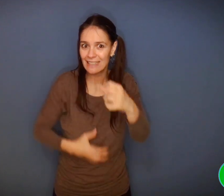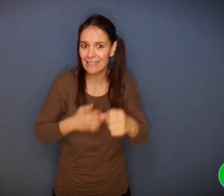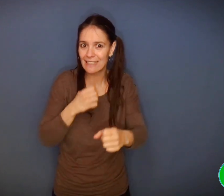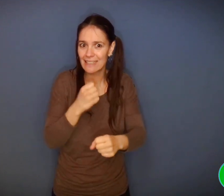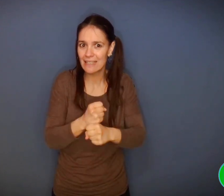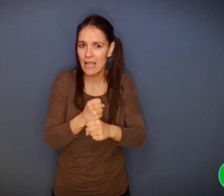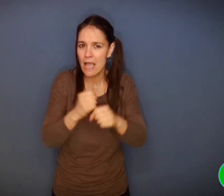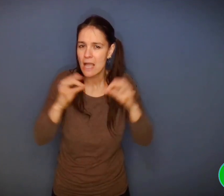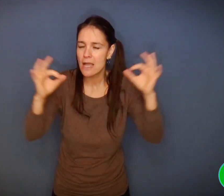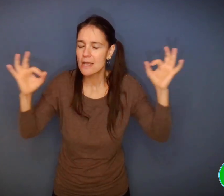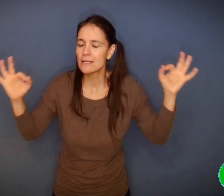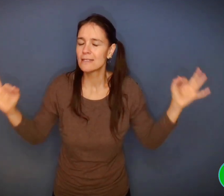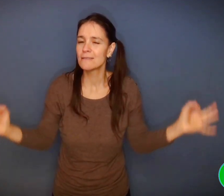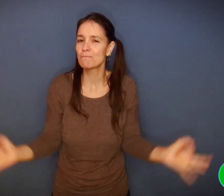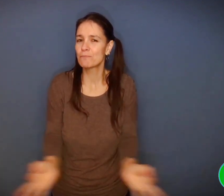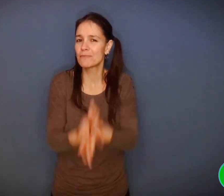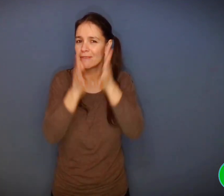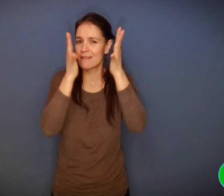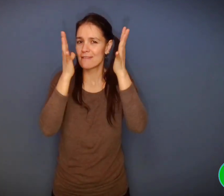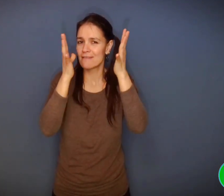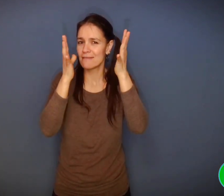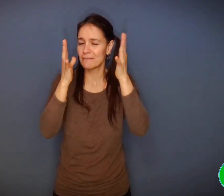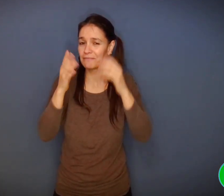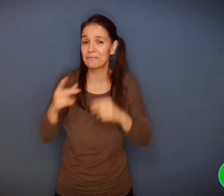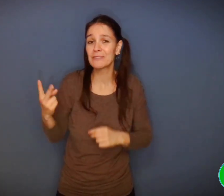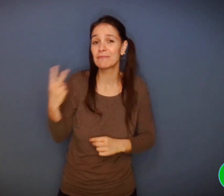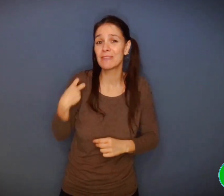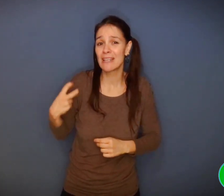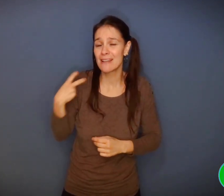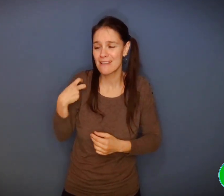même, la récolte est exceptionnelle cette année.